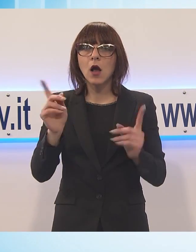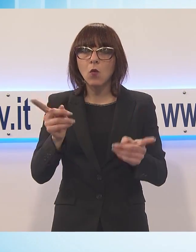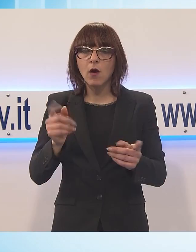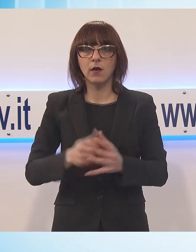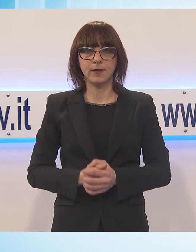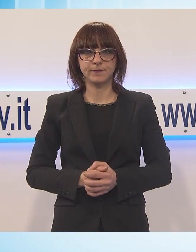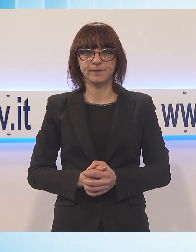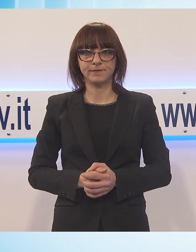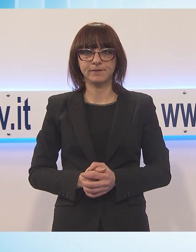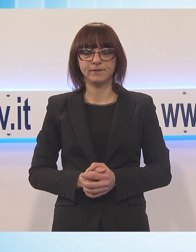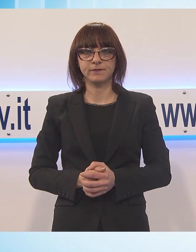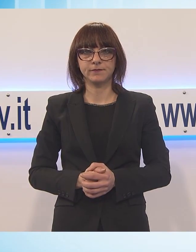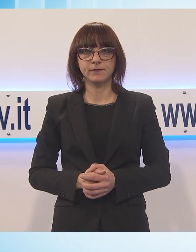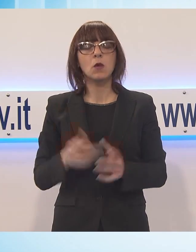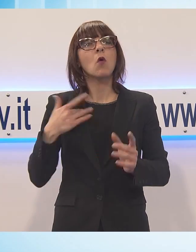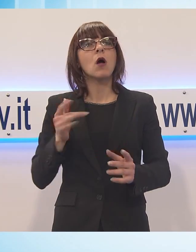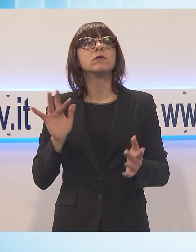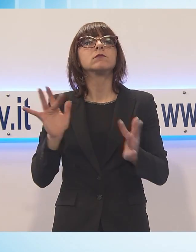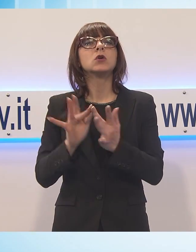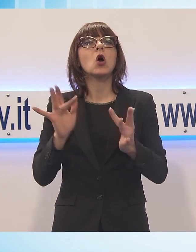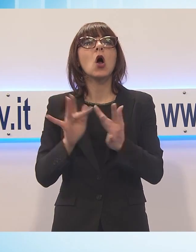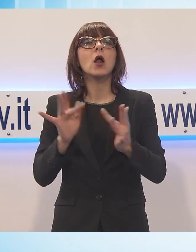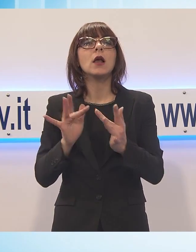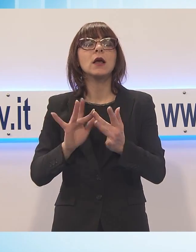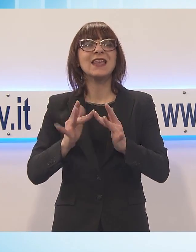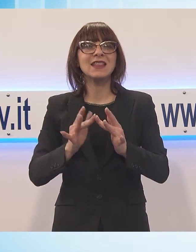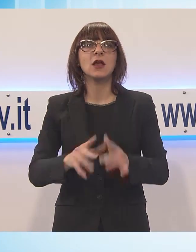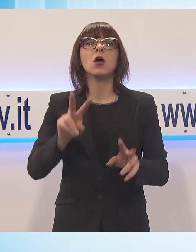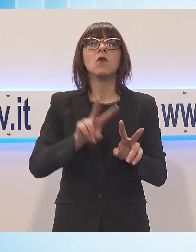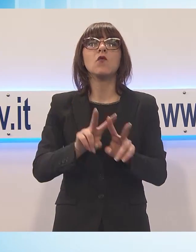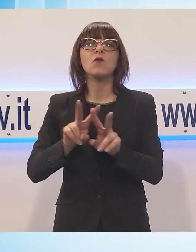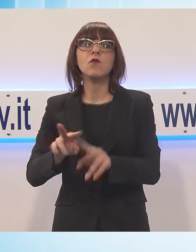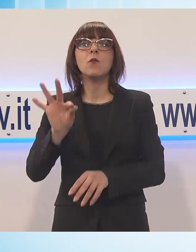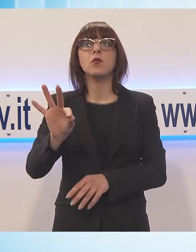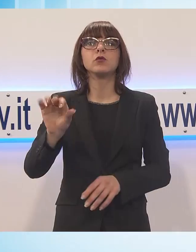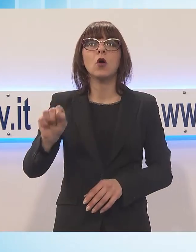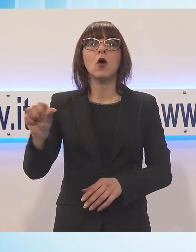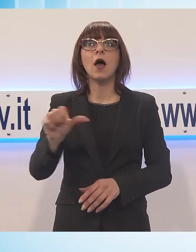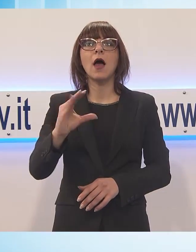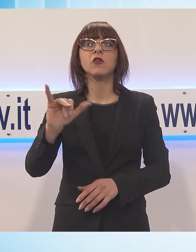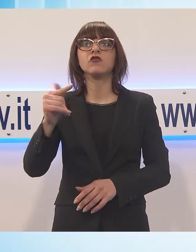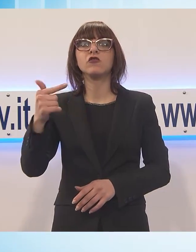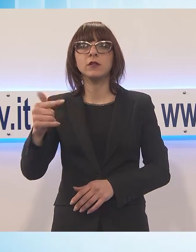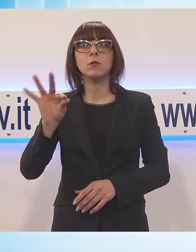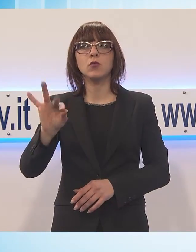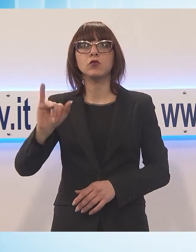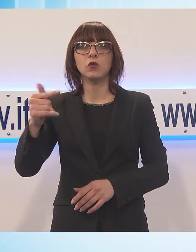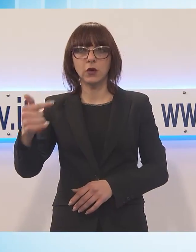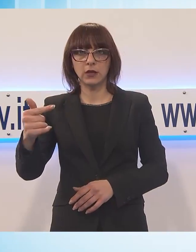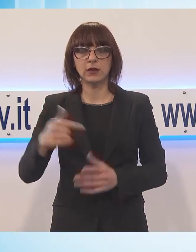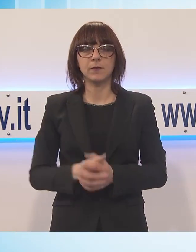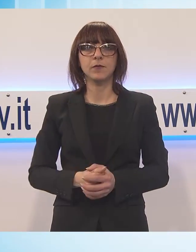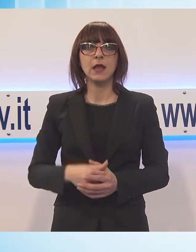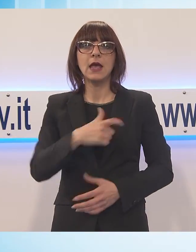tramite l'apposito collegamento grafico presente sul sito www.ascit.it, è stato presentato dal sindaco Luca Menesini